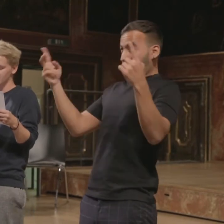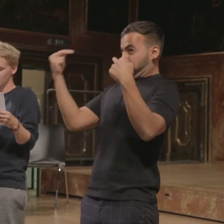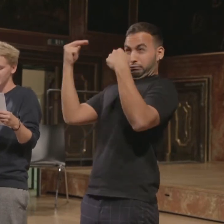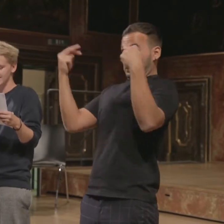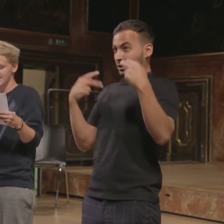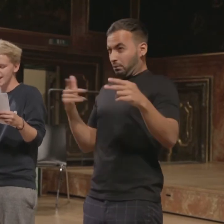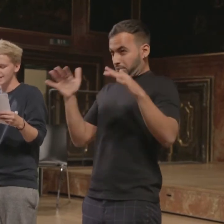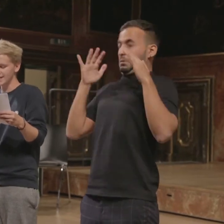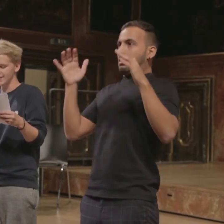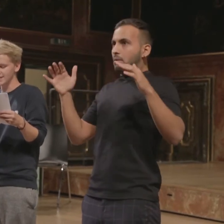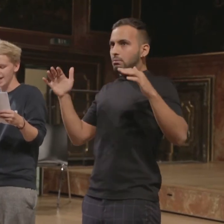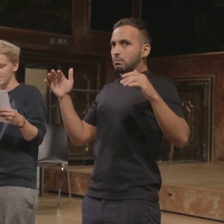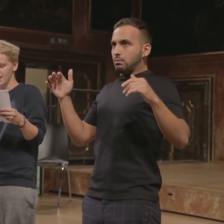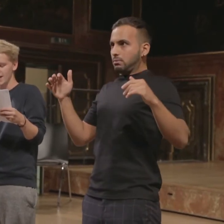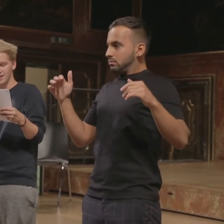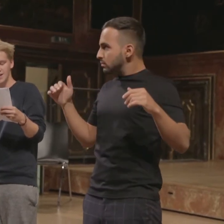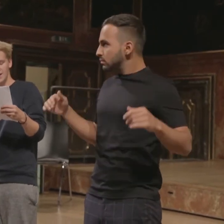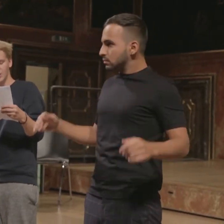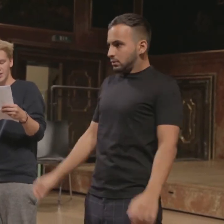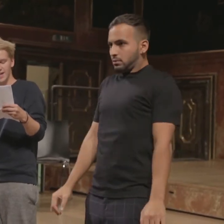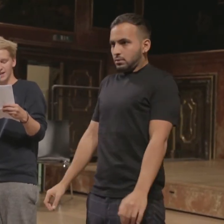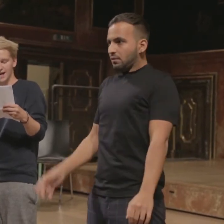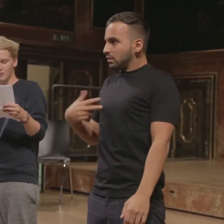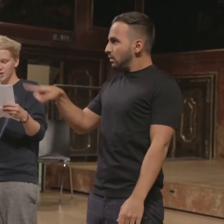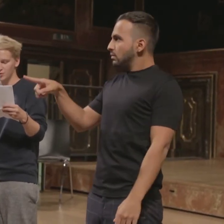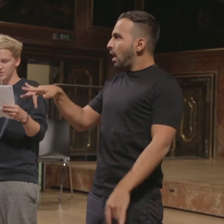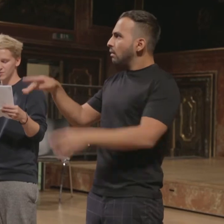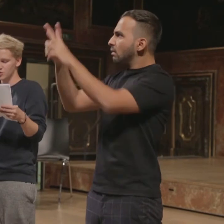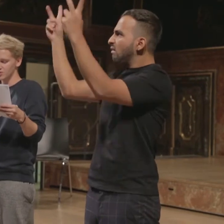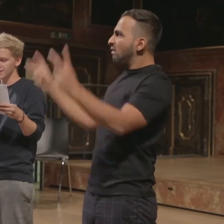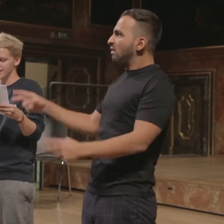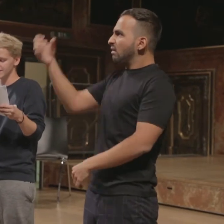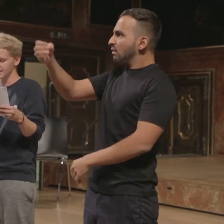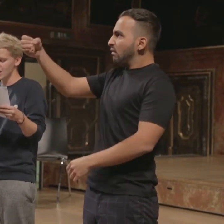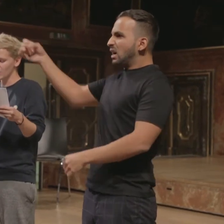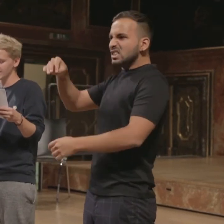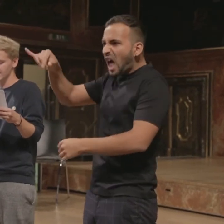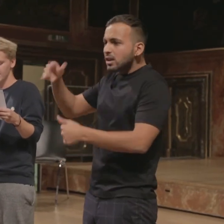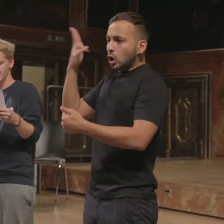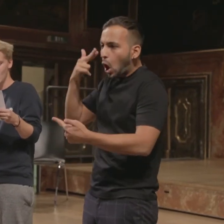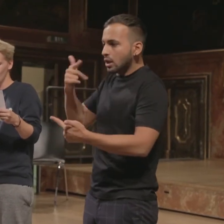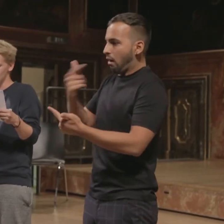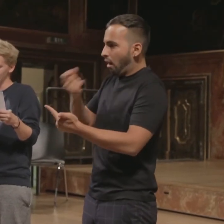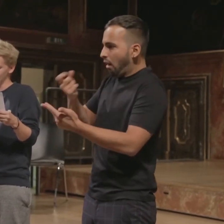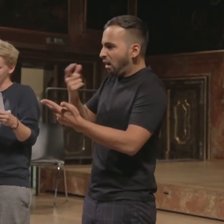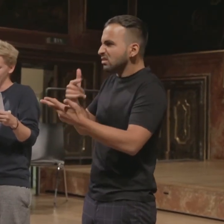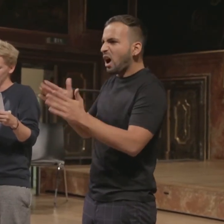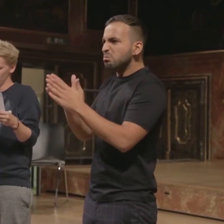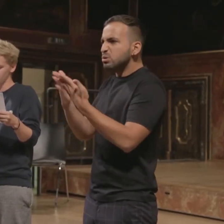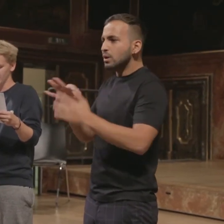gewöhnt hatten, entdeckte ich in einem Eck der Jurte ein Regal voller Döschen mit Schüsselersalzen, Kräutertabletten und Seelenheilbüchern.